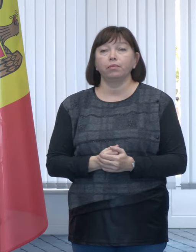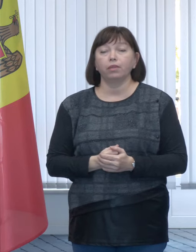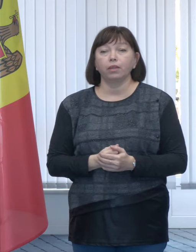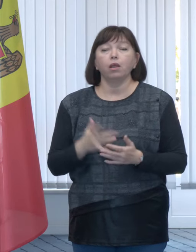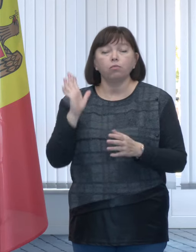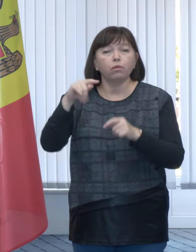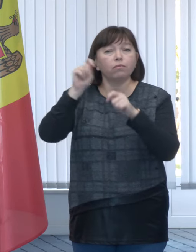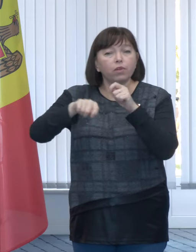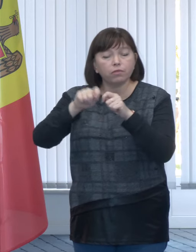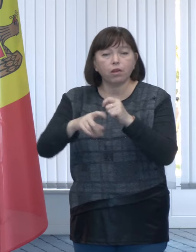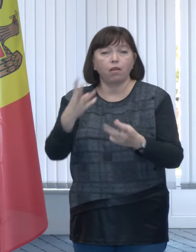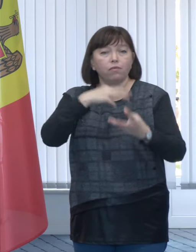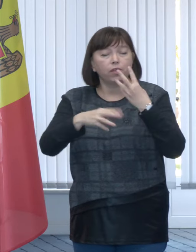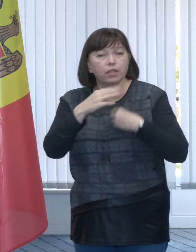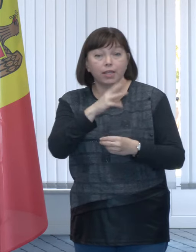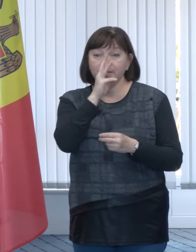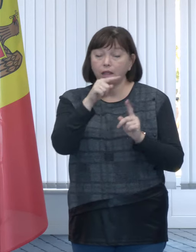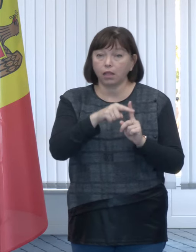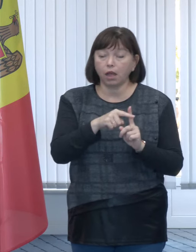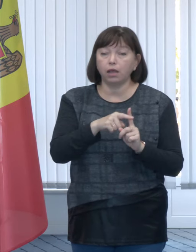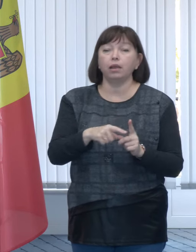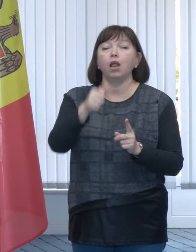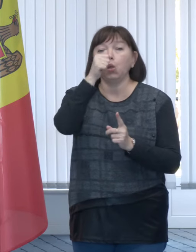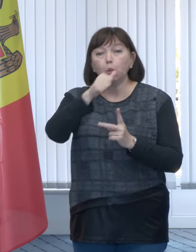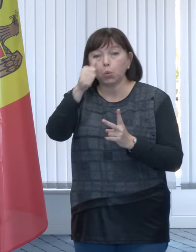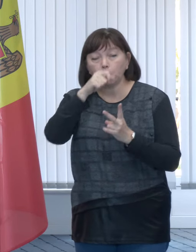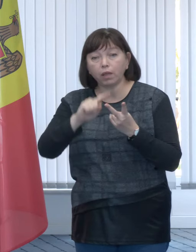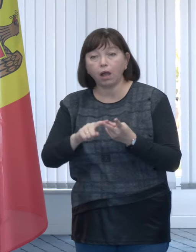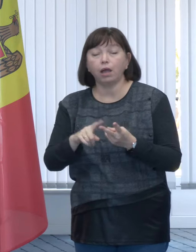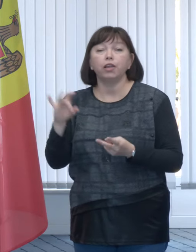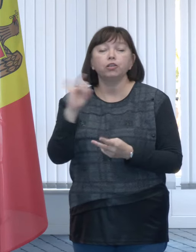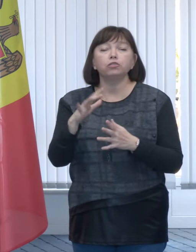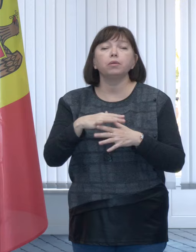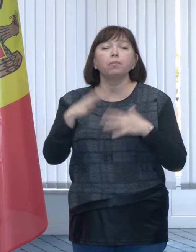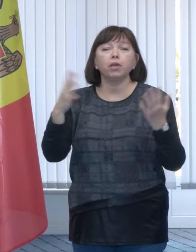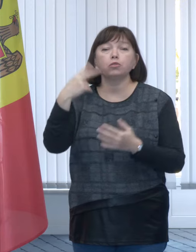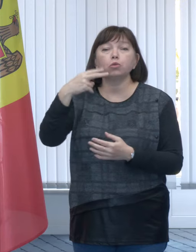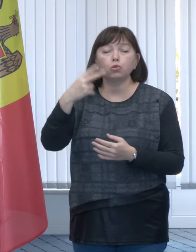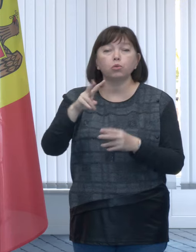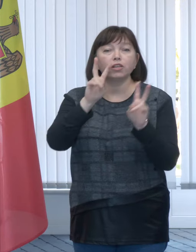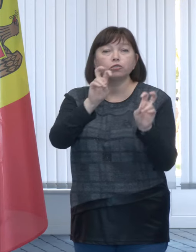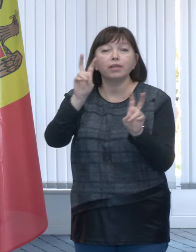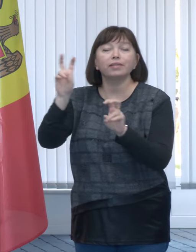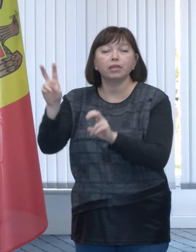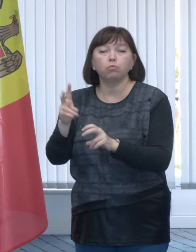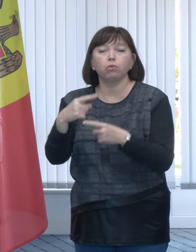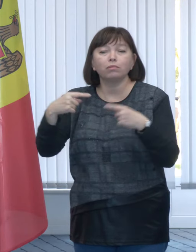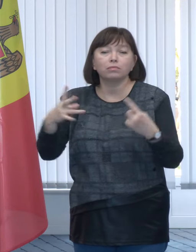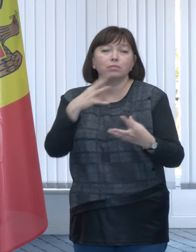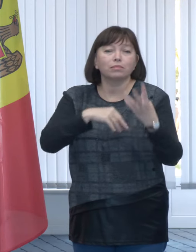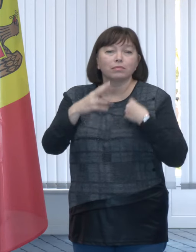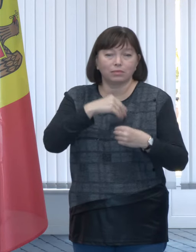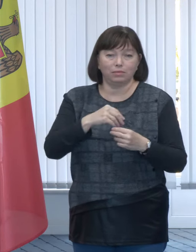Deci vom verifica atât veniturile salariale, veniturile lunare, dar și peste 20 de tipuri de venituri